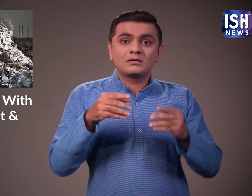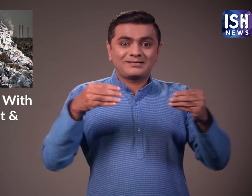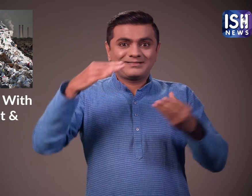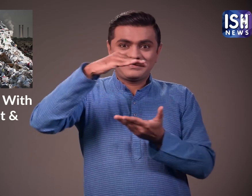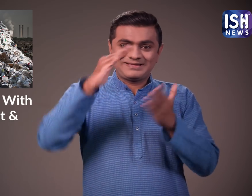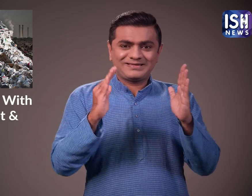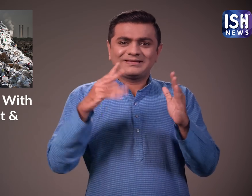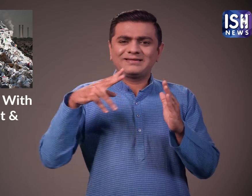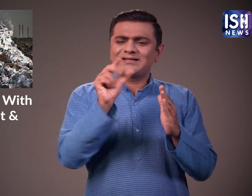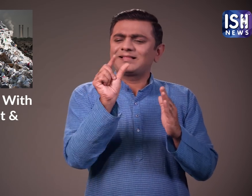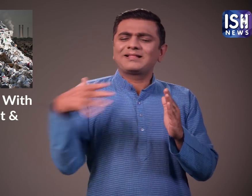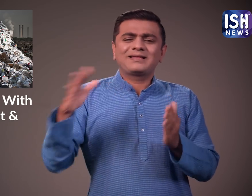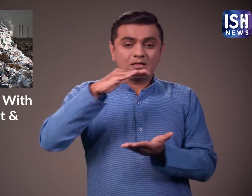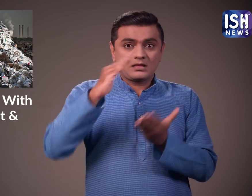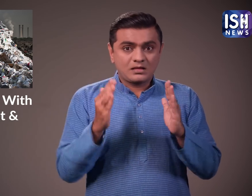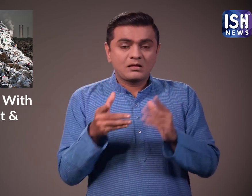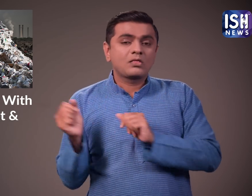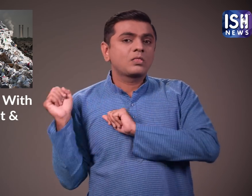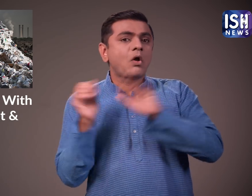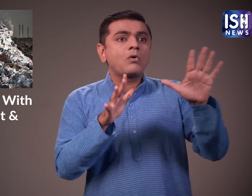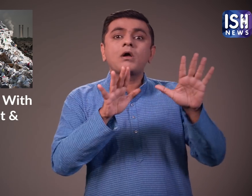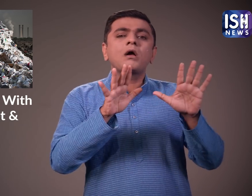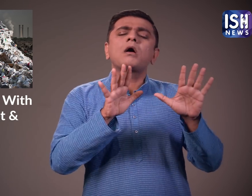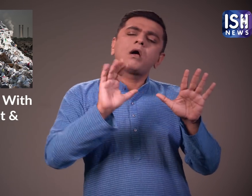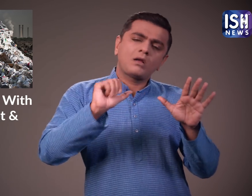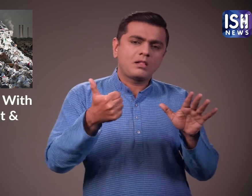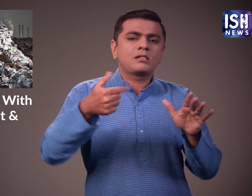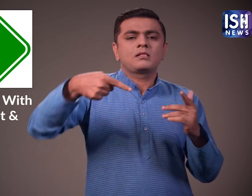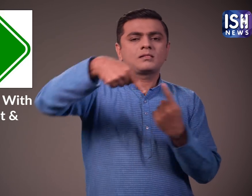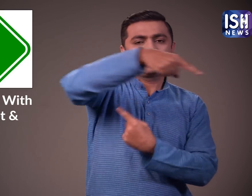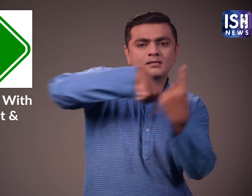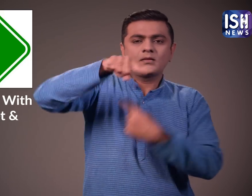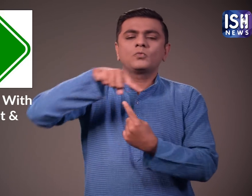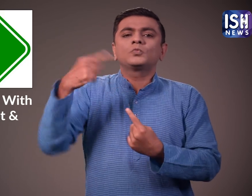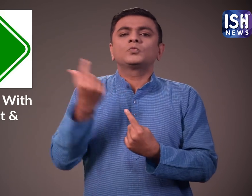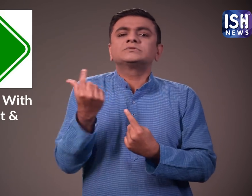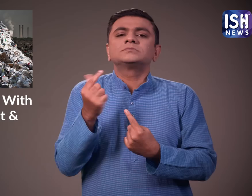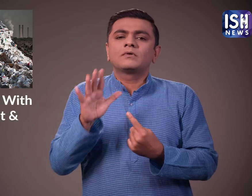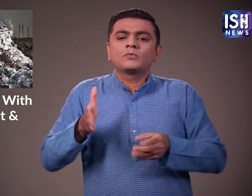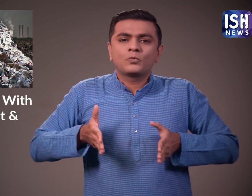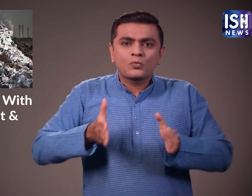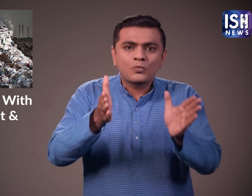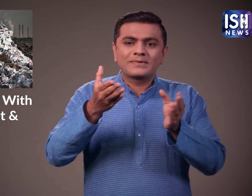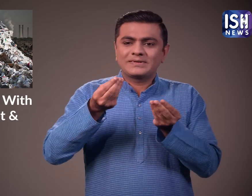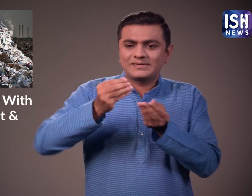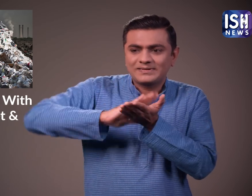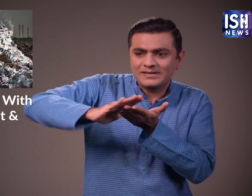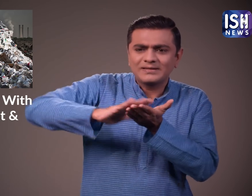पैकेटों के बड़े हिस्से को पुनर्विनिकरन किया जा सकता है और लैंडफिल, सडको, आधी के लिए उप्योग किया जा सकता है